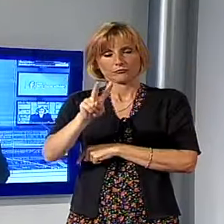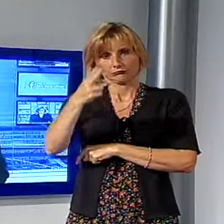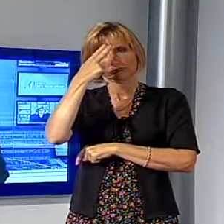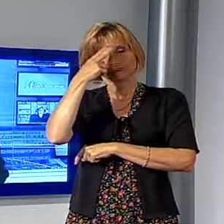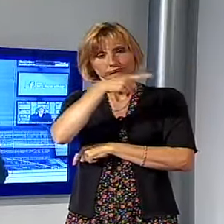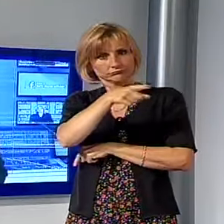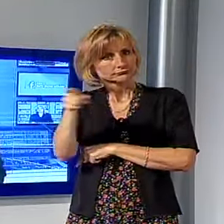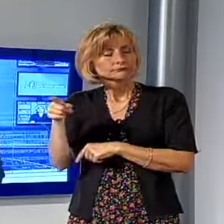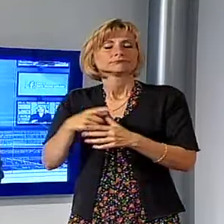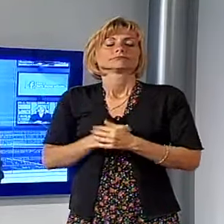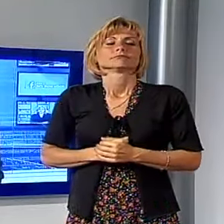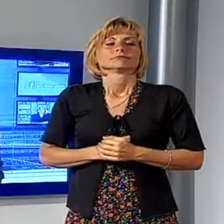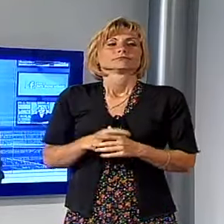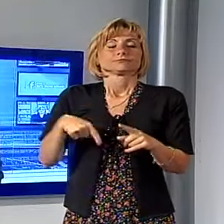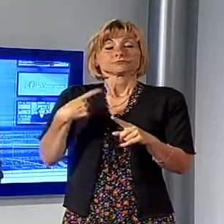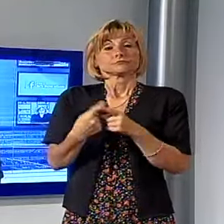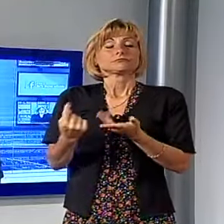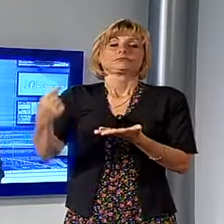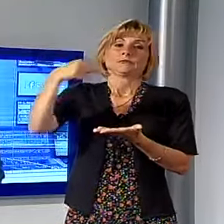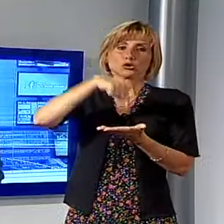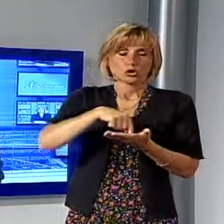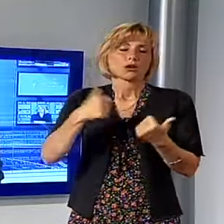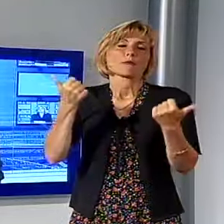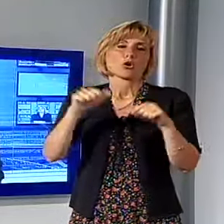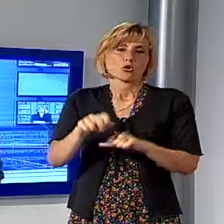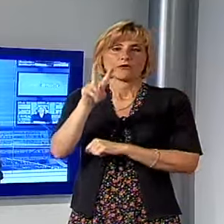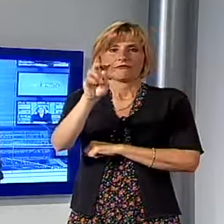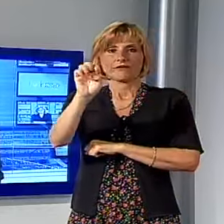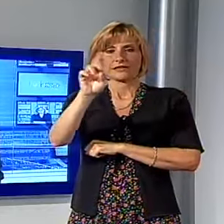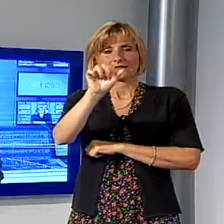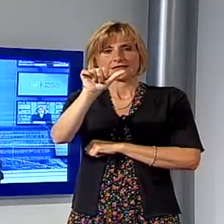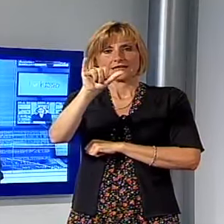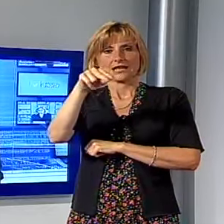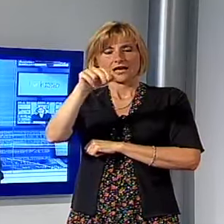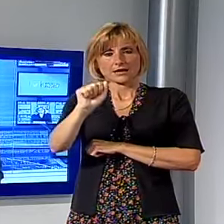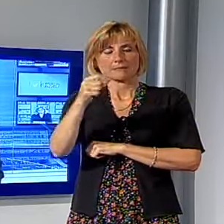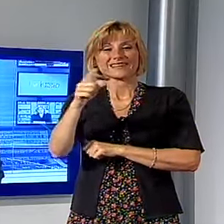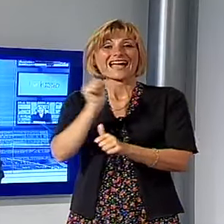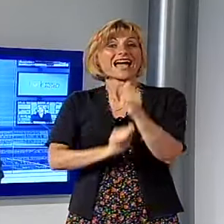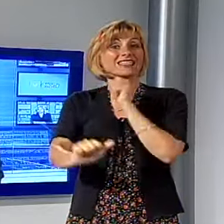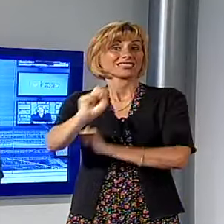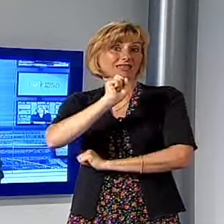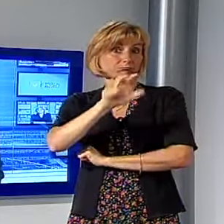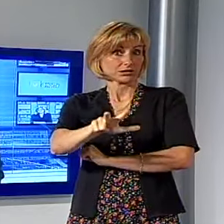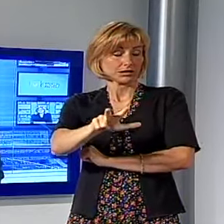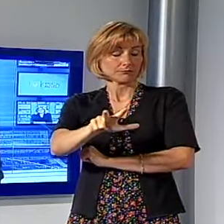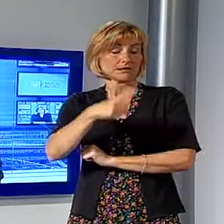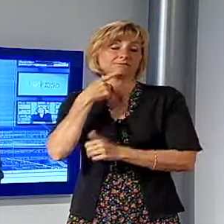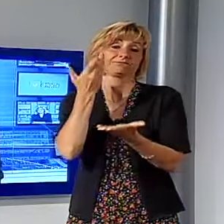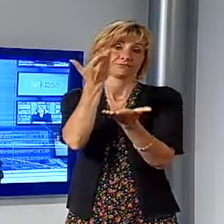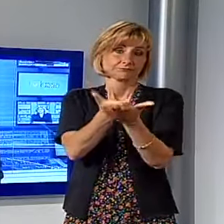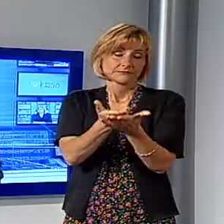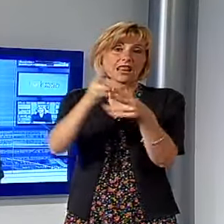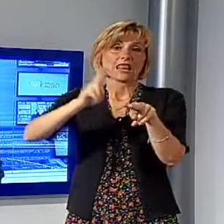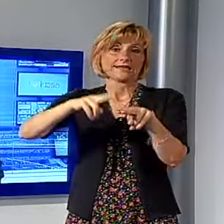E torniamo ancora alla Versiliana per anteprime, presentato durante l'evento letterario